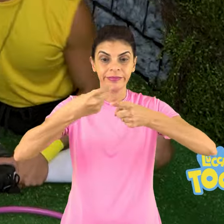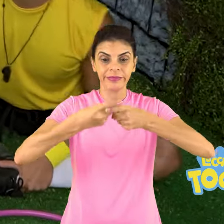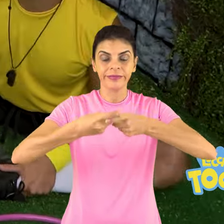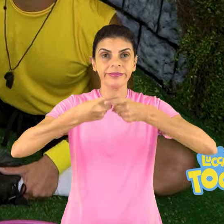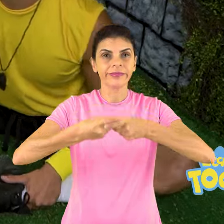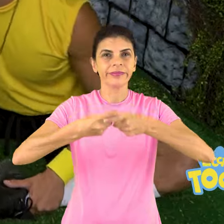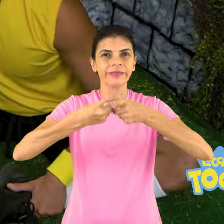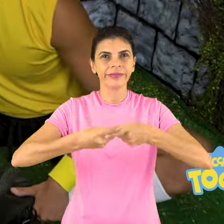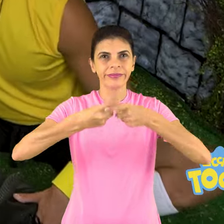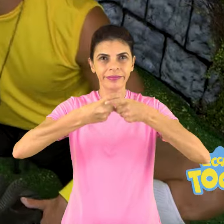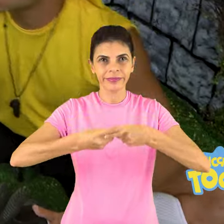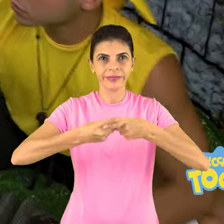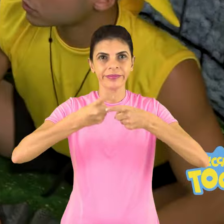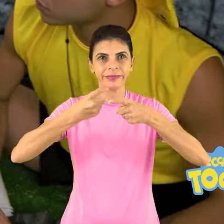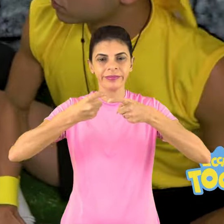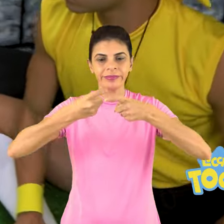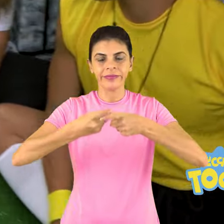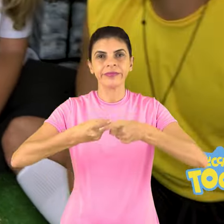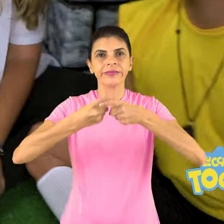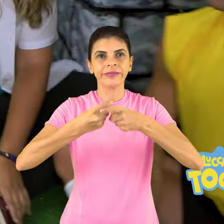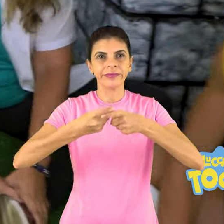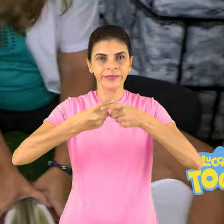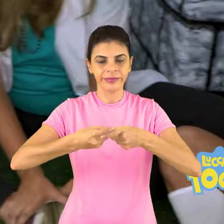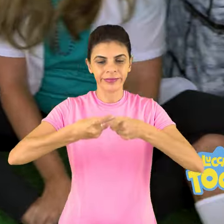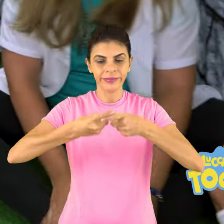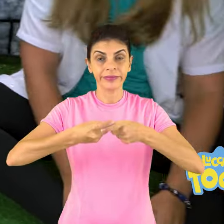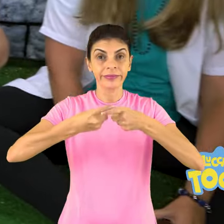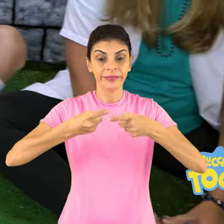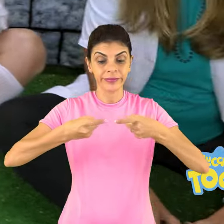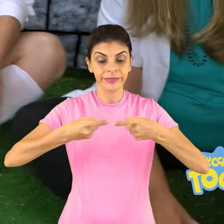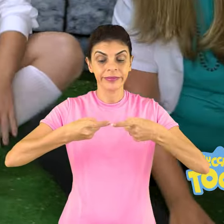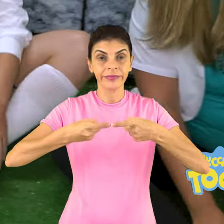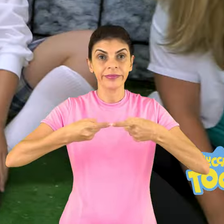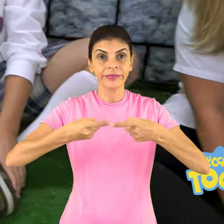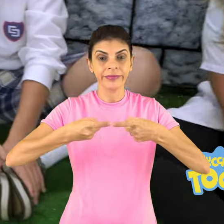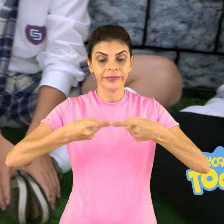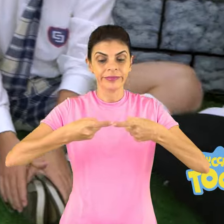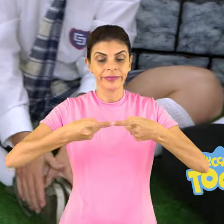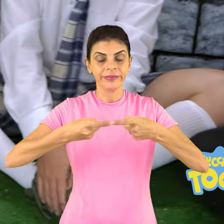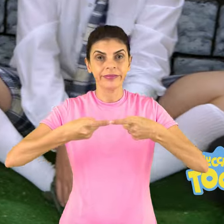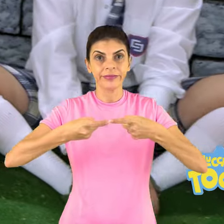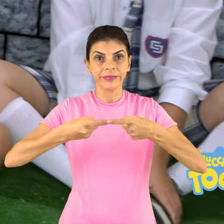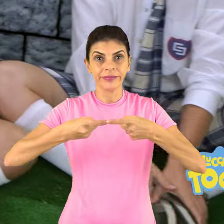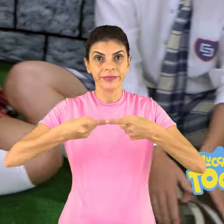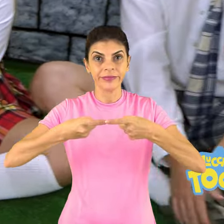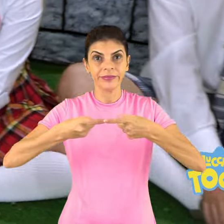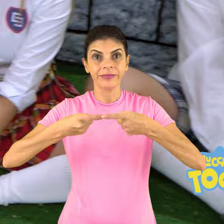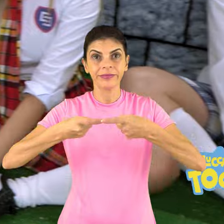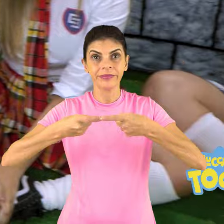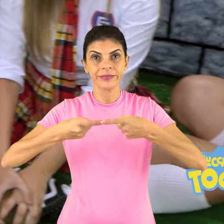A gente vai deixar o tronco cair lá na frente.